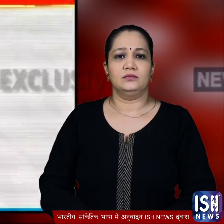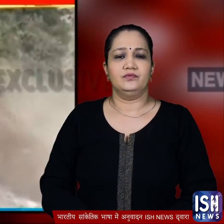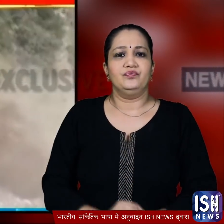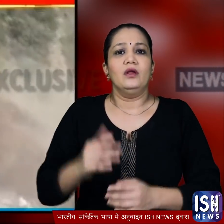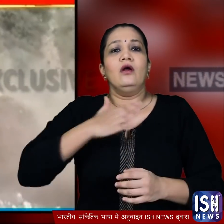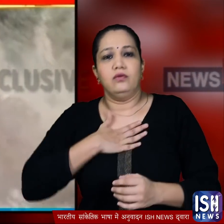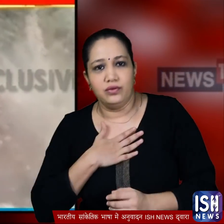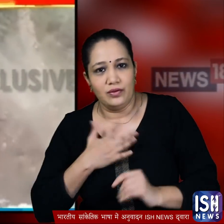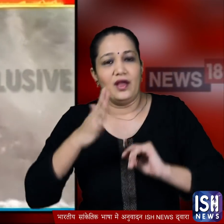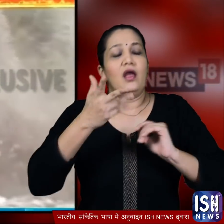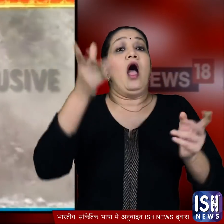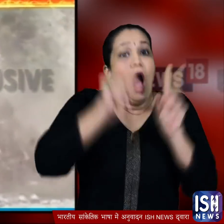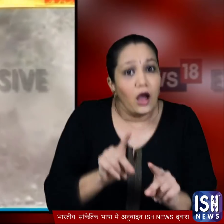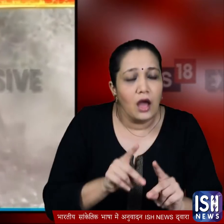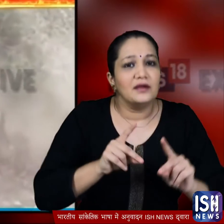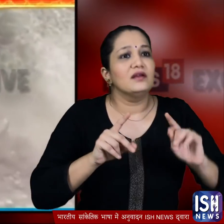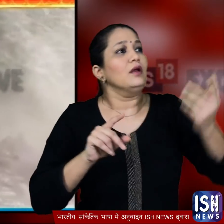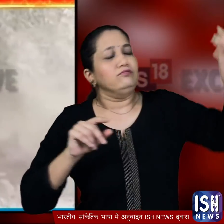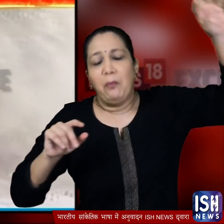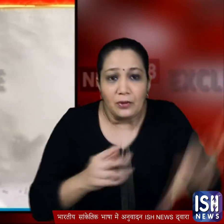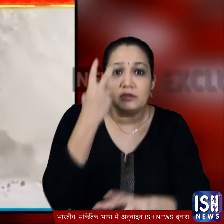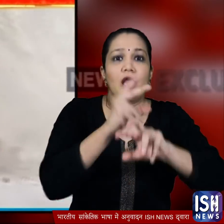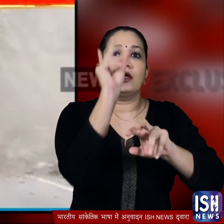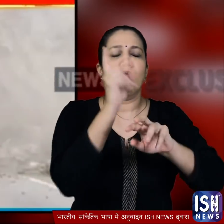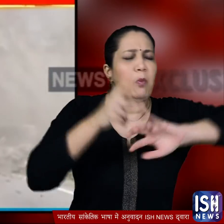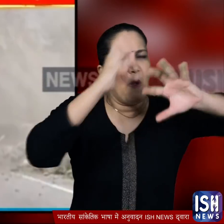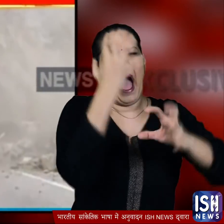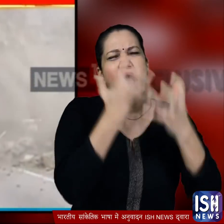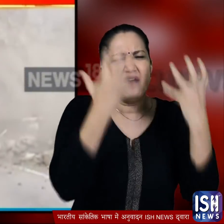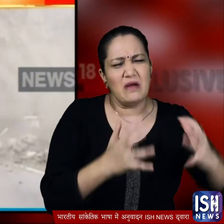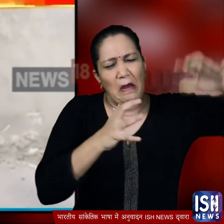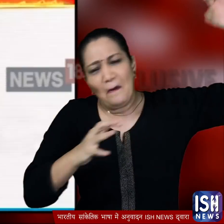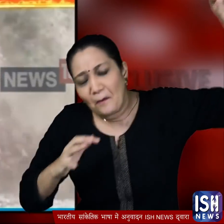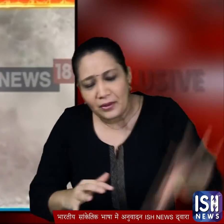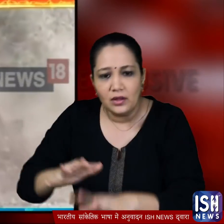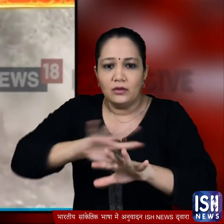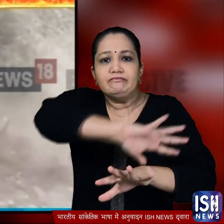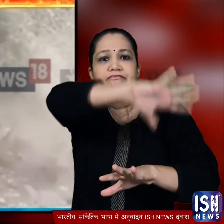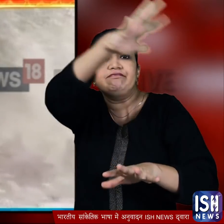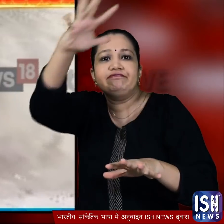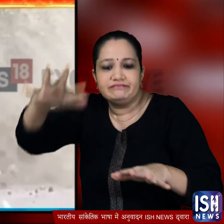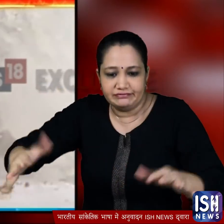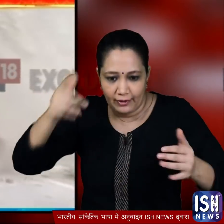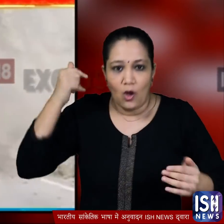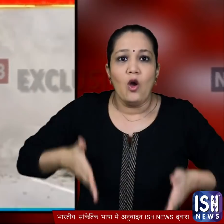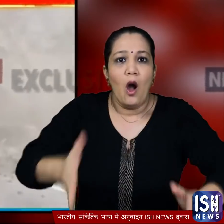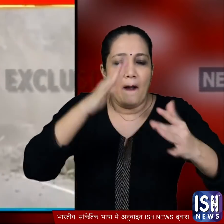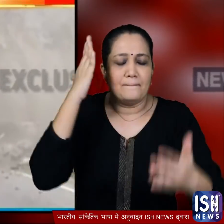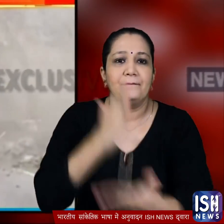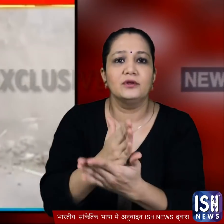थोड़ी सांस लिही थी कि पहाड का एक और बड़ा हिस्सा आकर सड़क पर गिर गया जिसके बाद हाईवे पर मलबे का अमबार लग गया और आगे जाने का रास्ता